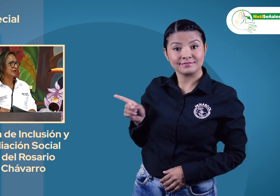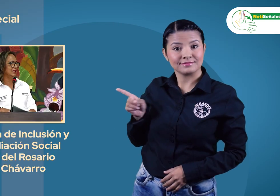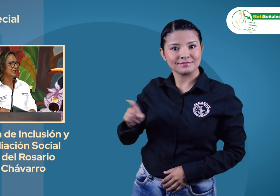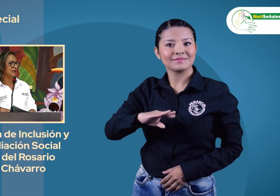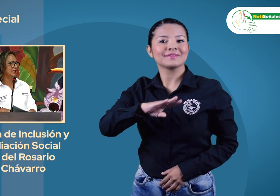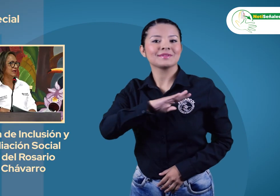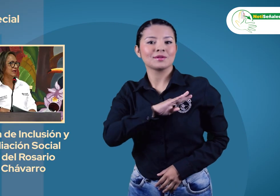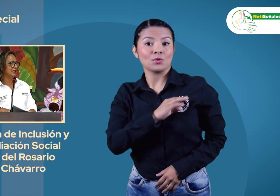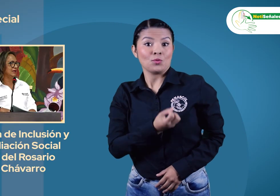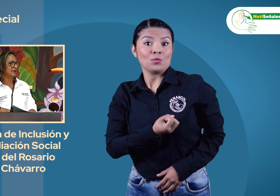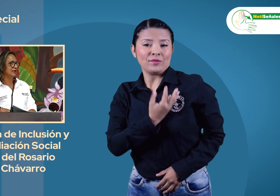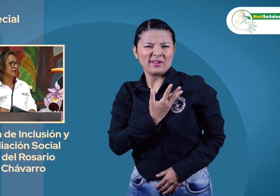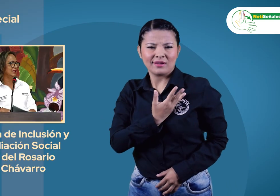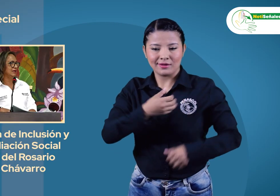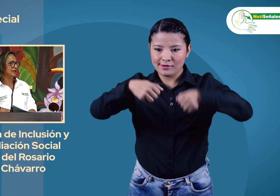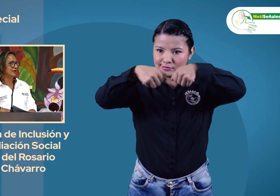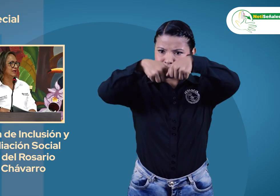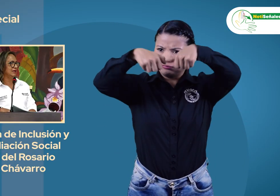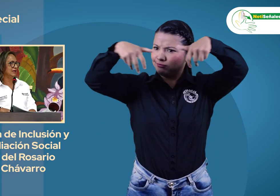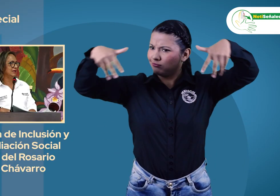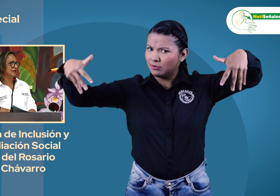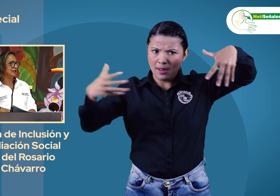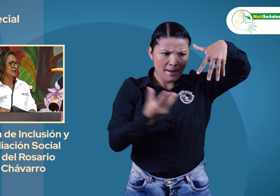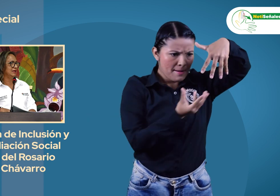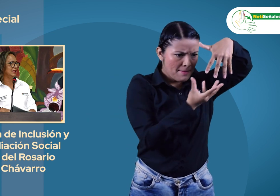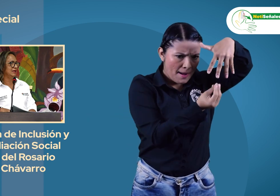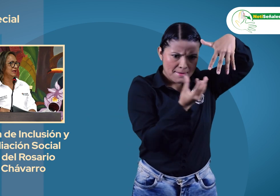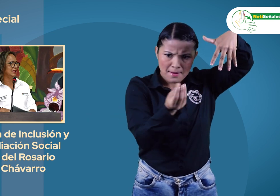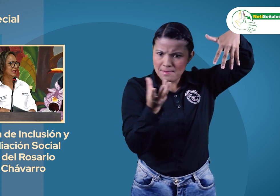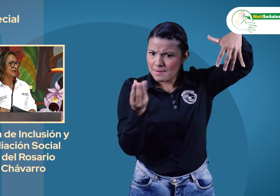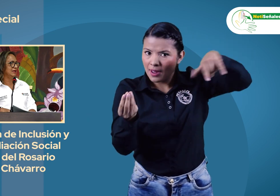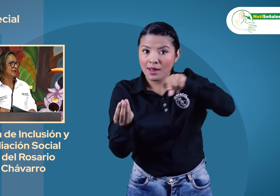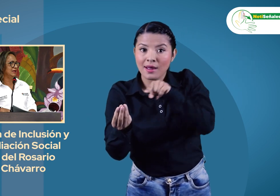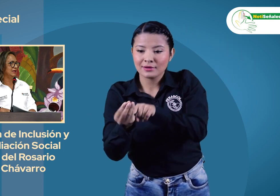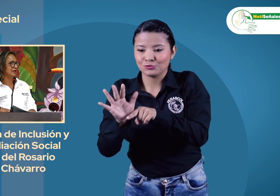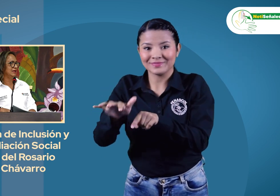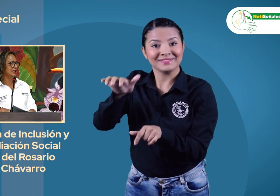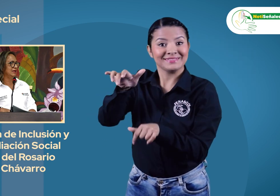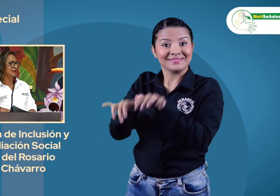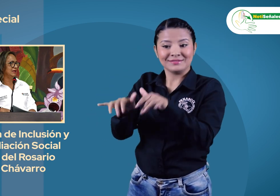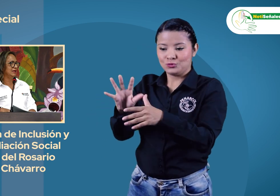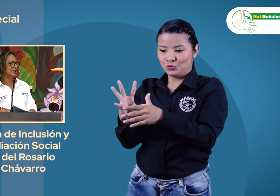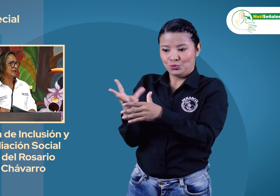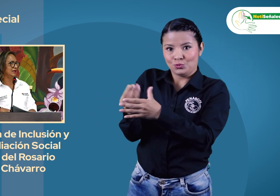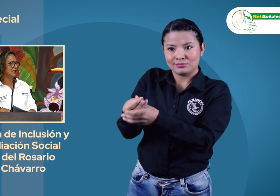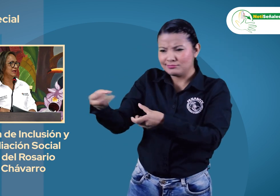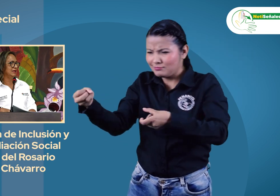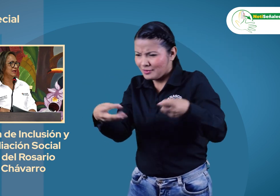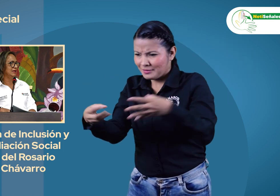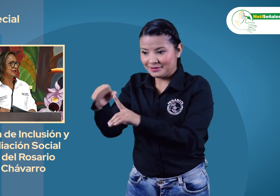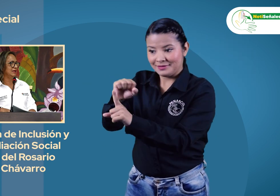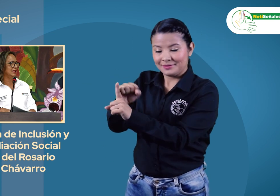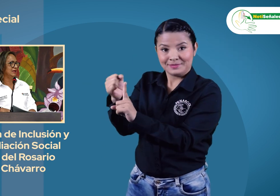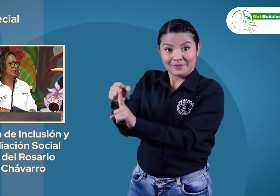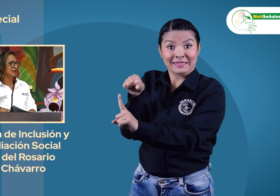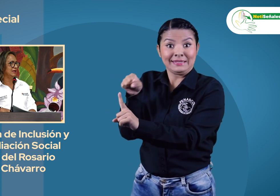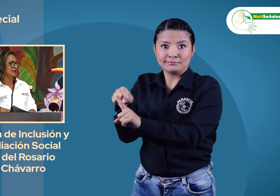con secretaría de inclusión y reconciliación social perteneciente a la alcaldía de florencia